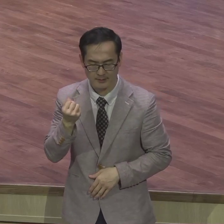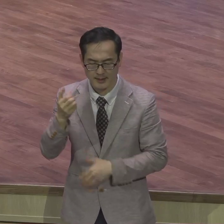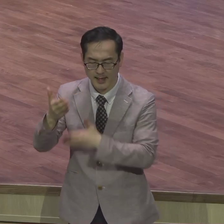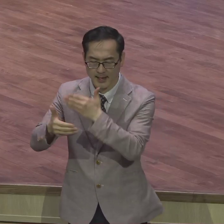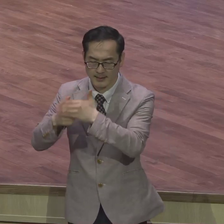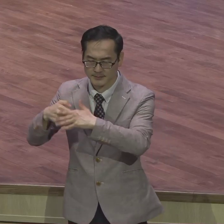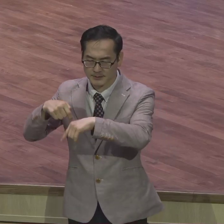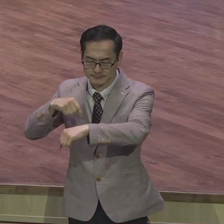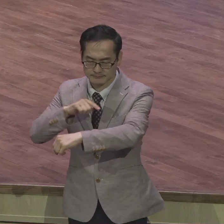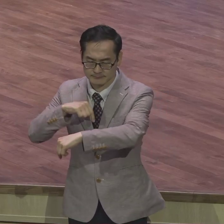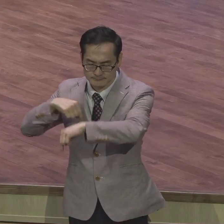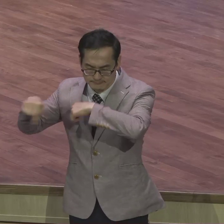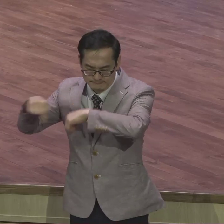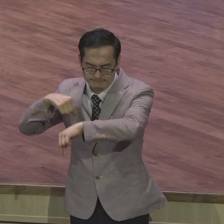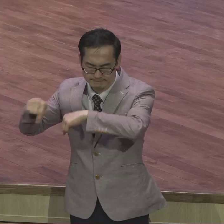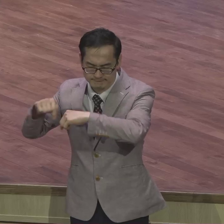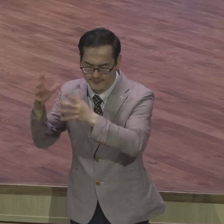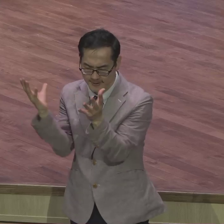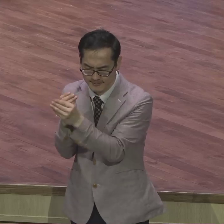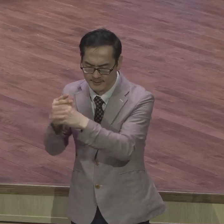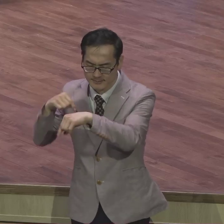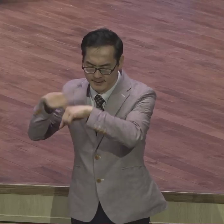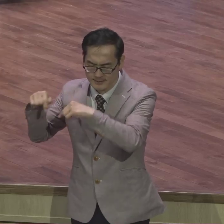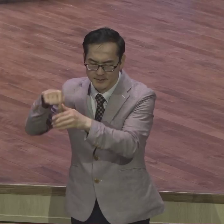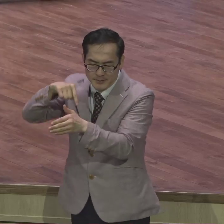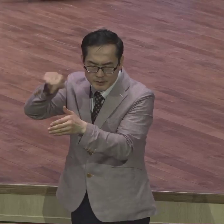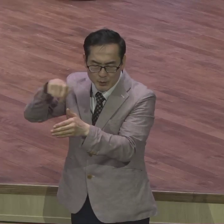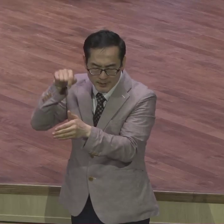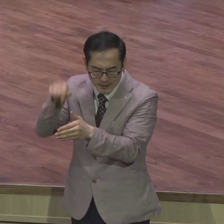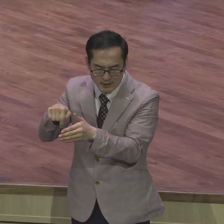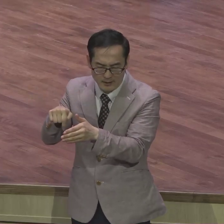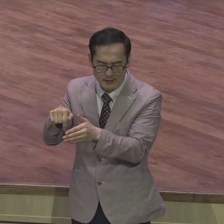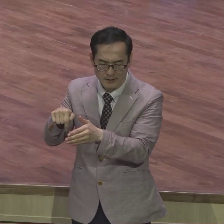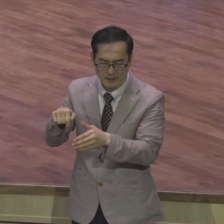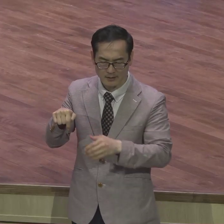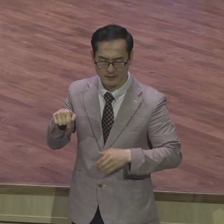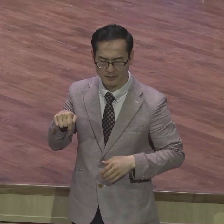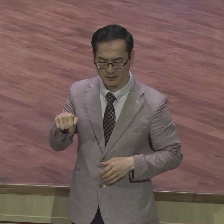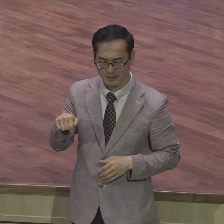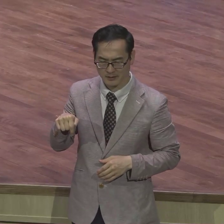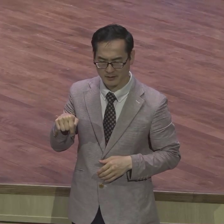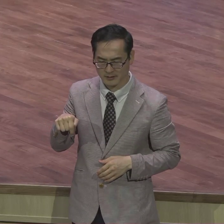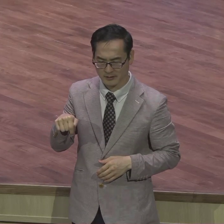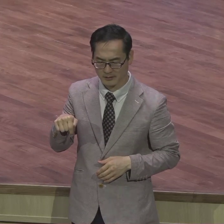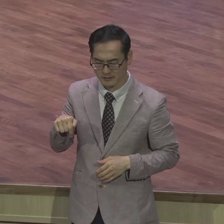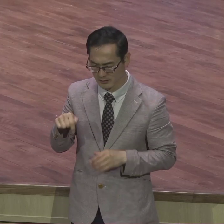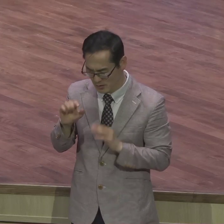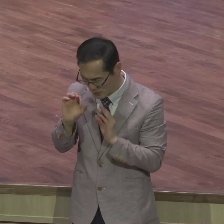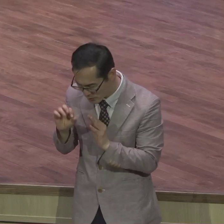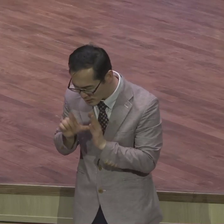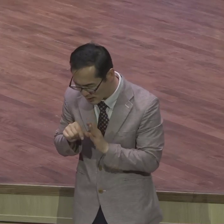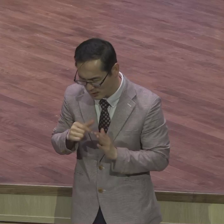도저히 인간상식으로는 이해될 수 없는 그런 죄인이었는데 주님께서 선택하셔서